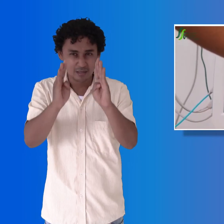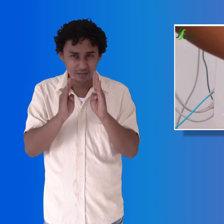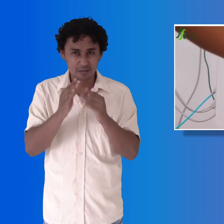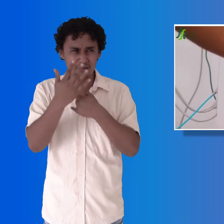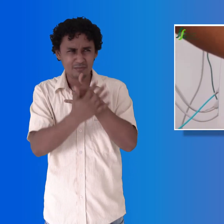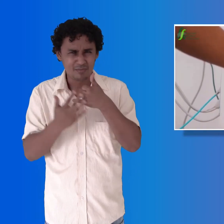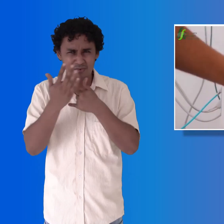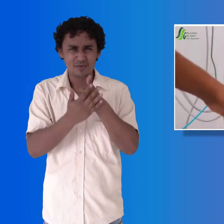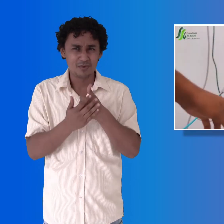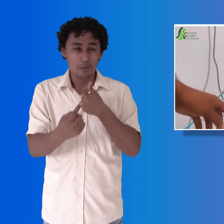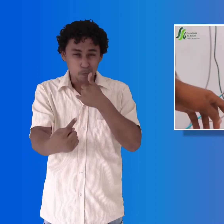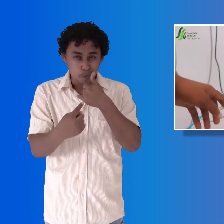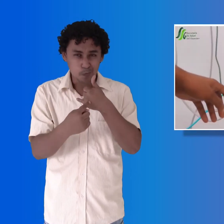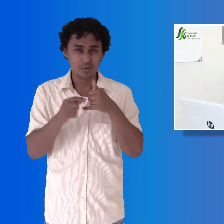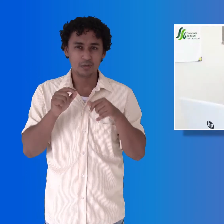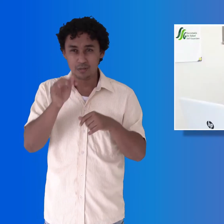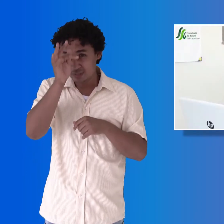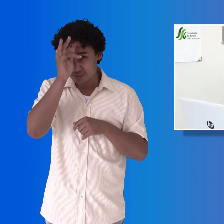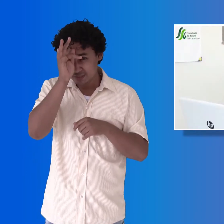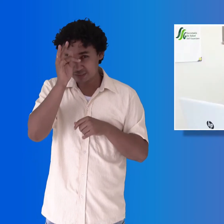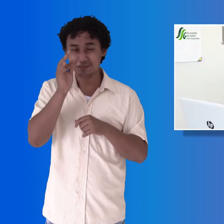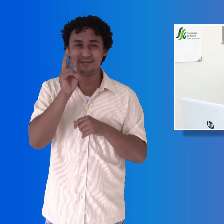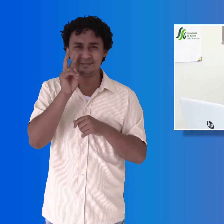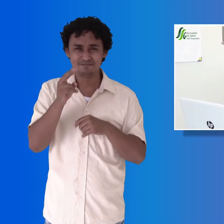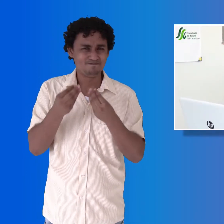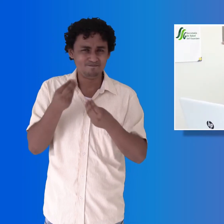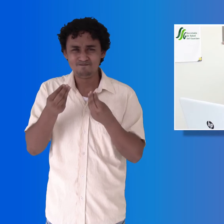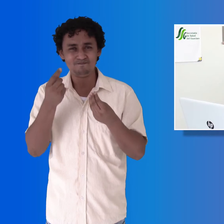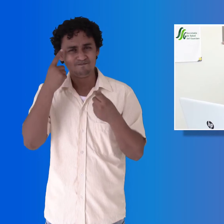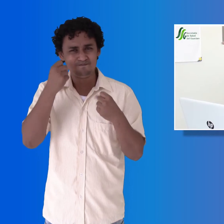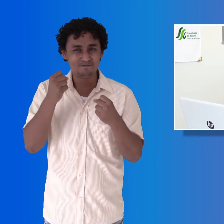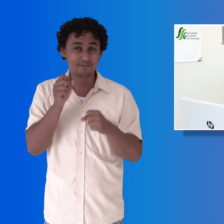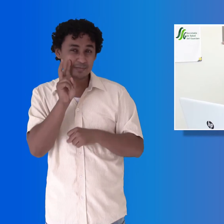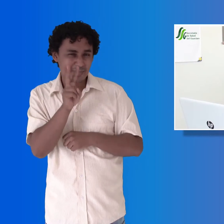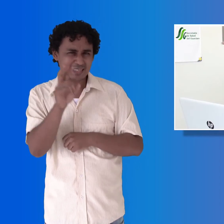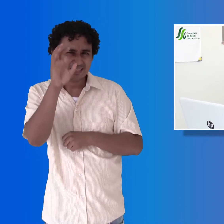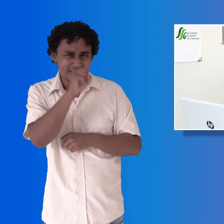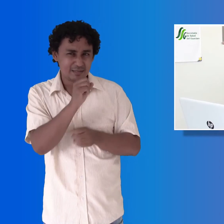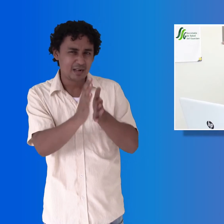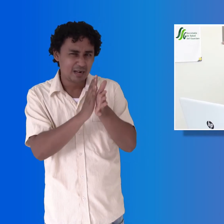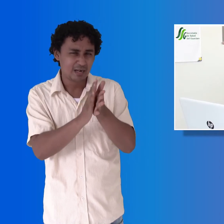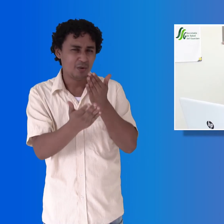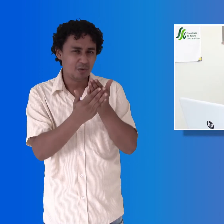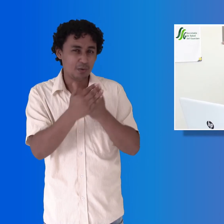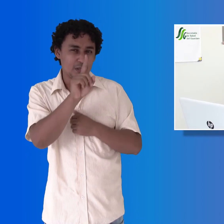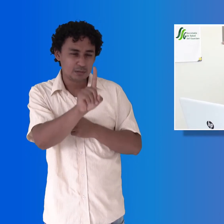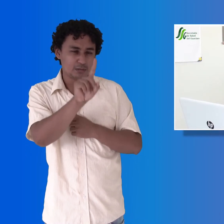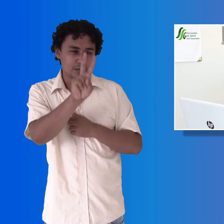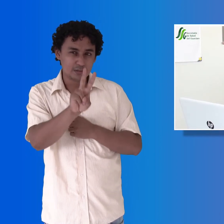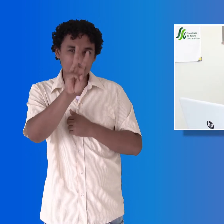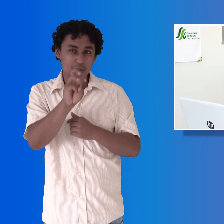para nuestra S de segundo nivel, se proyectó 128 camas o camillas, se proyectaron